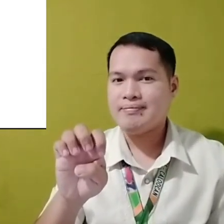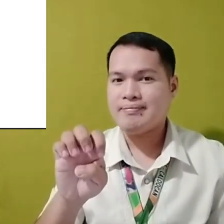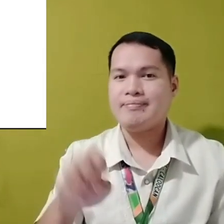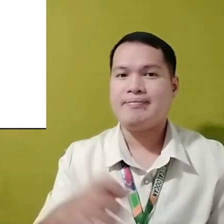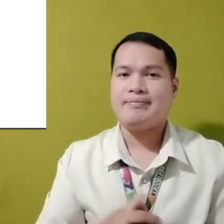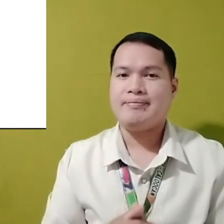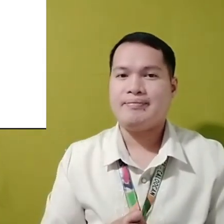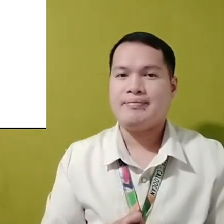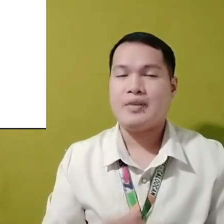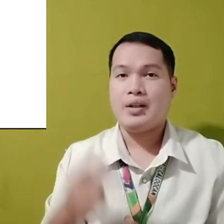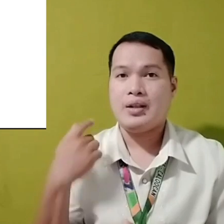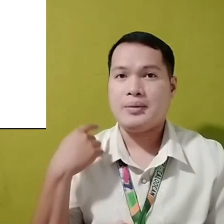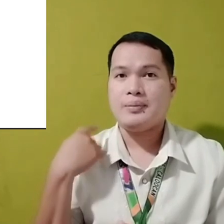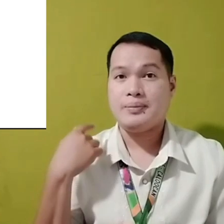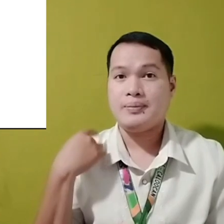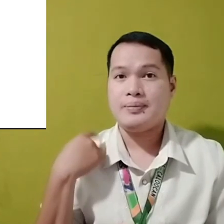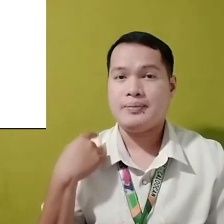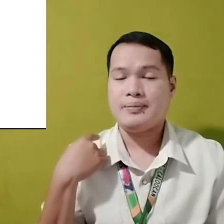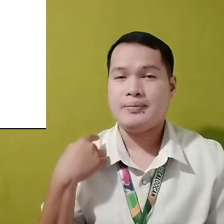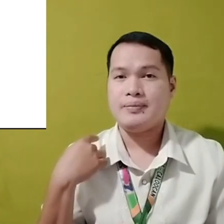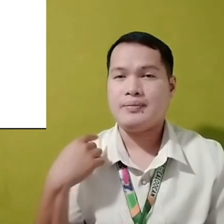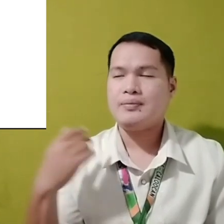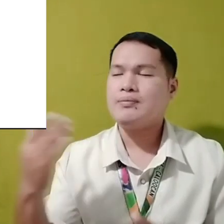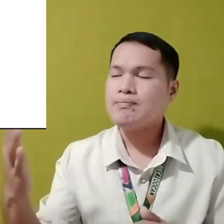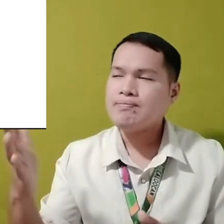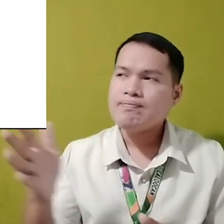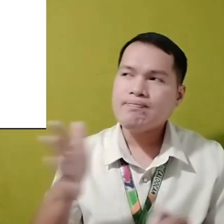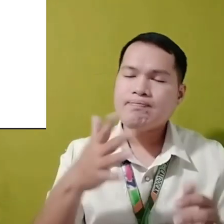Meron din tayong Oxygen